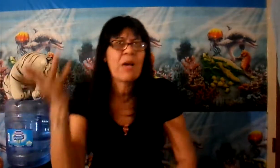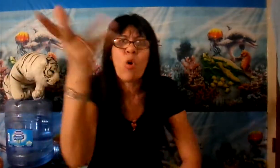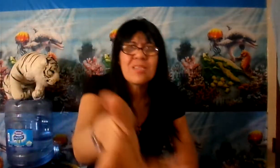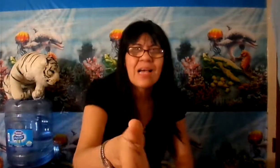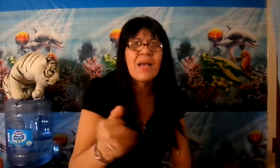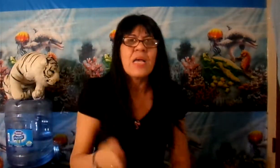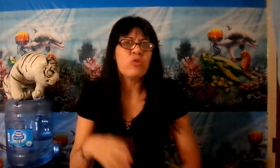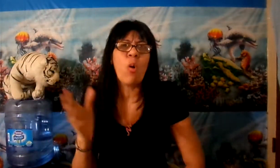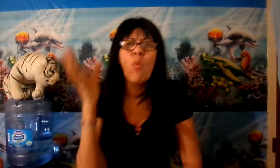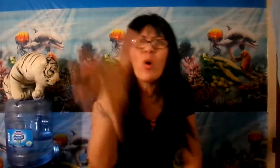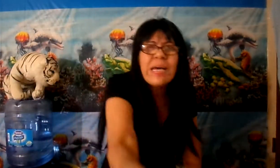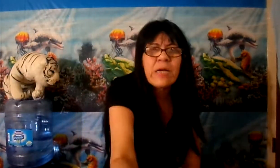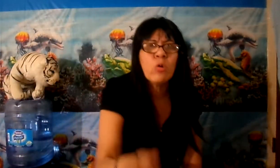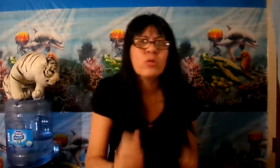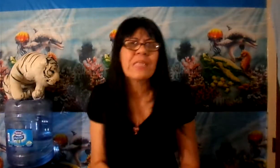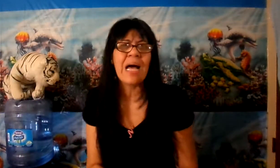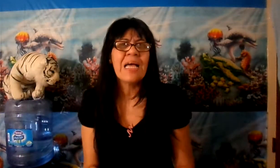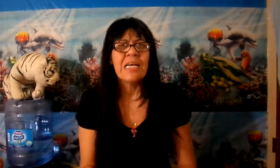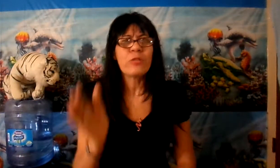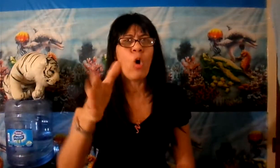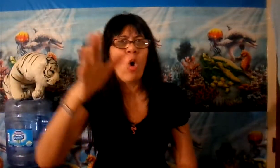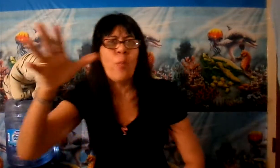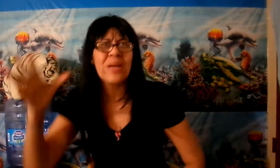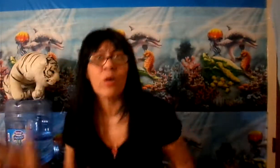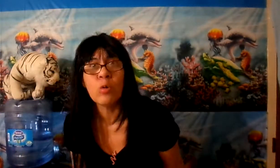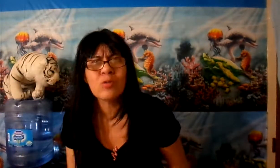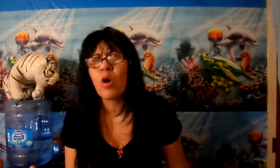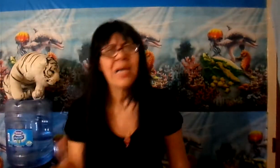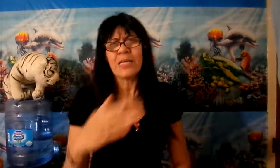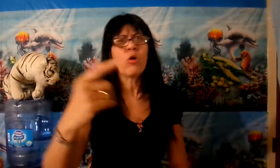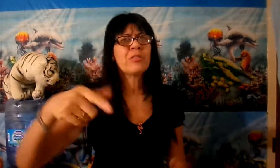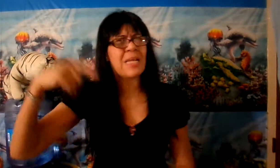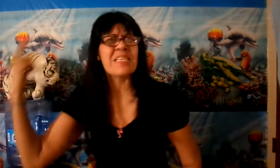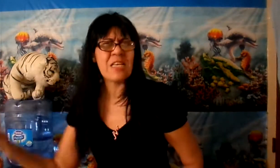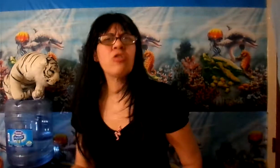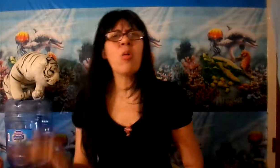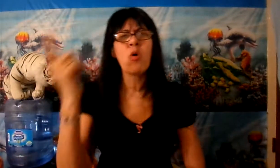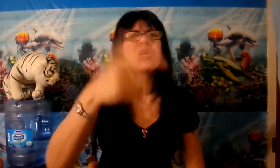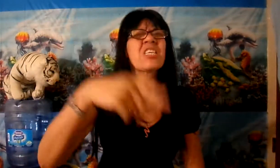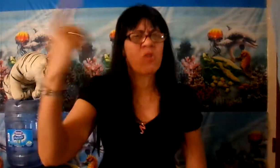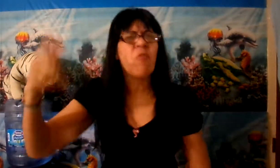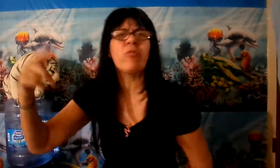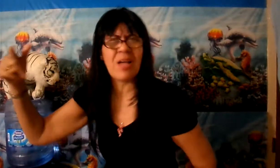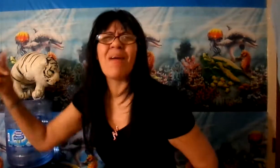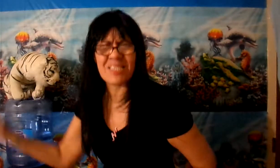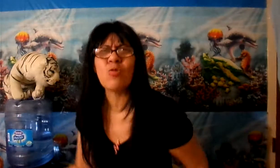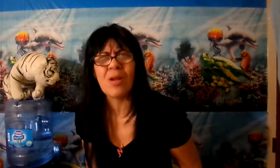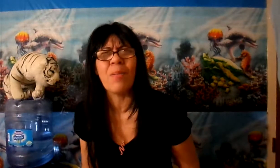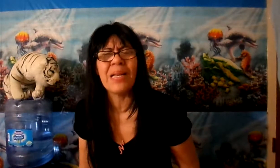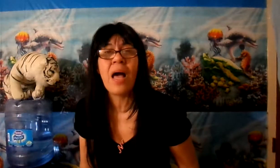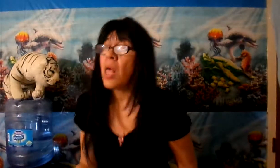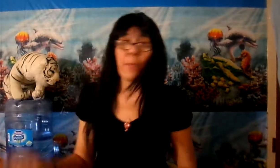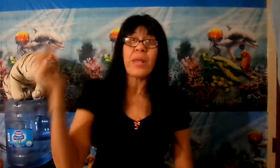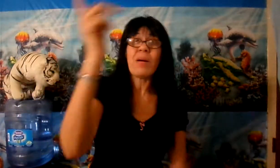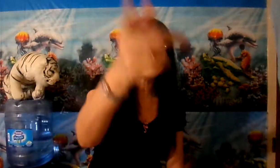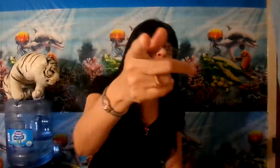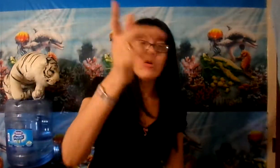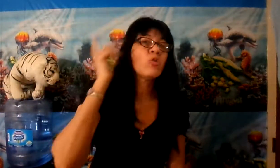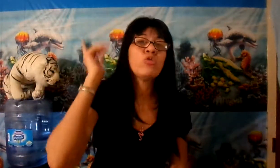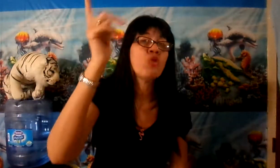gozan. Dos mujeres juntas, dos hombres juntos, contradeciendo como que si Dios fuera una basura, ¿verdad? Pero a Dios no